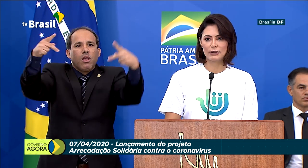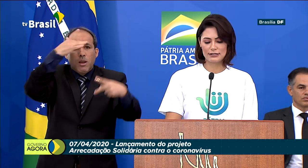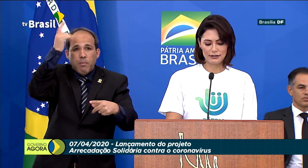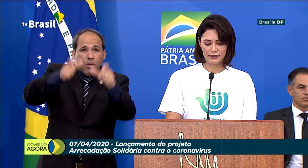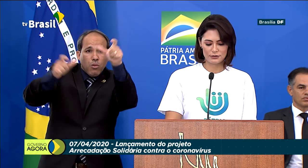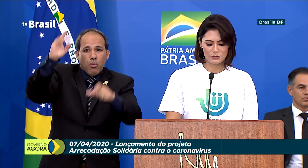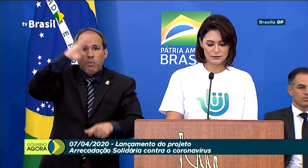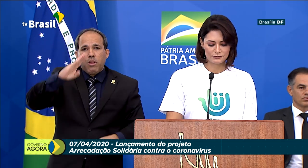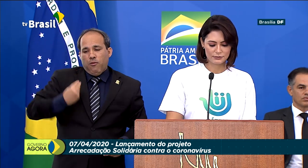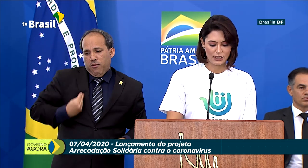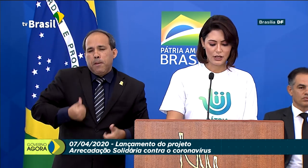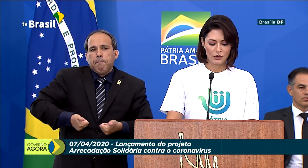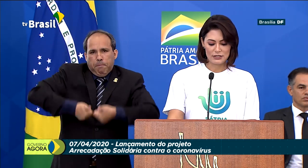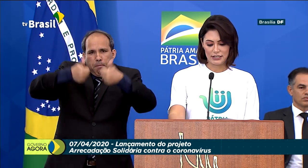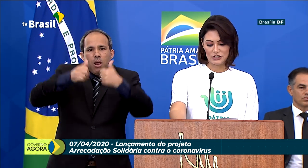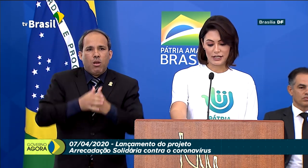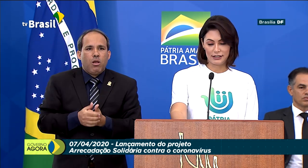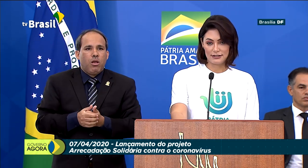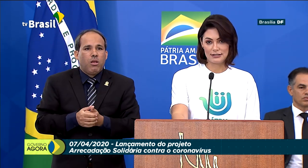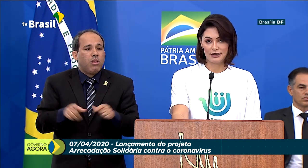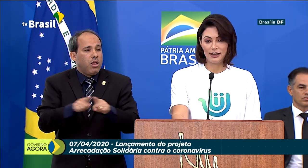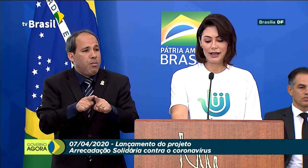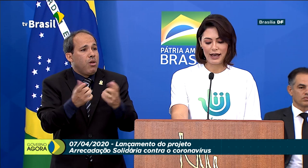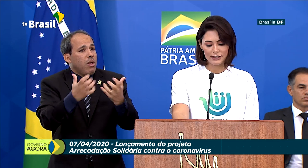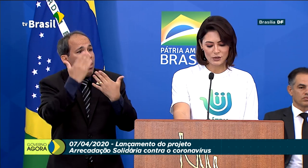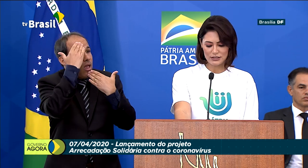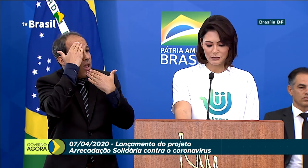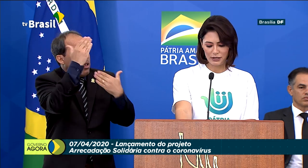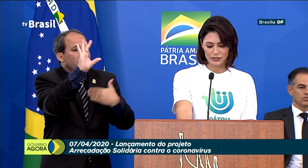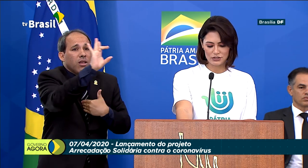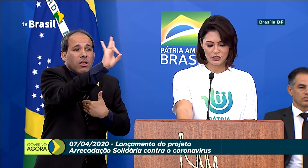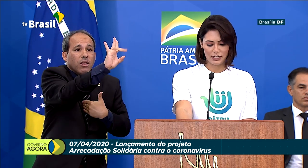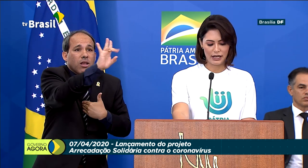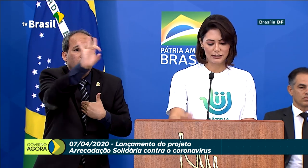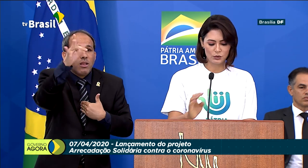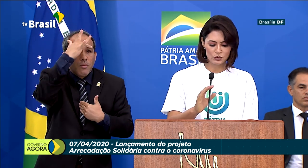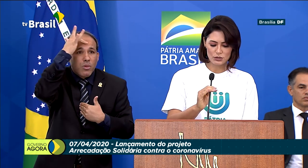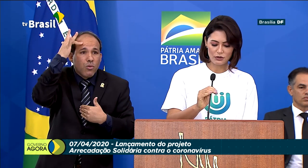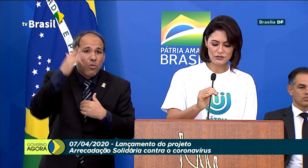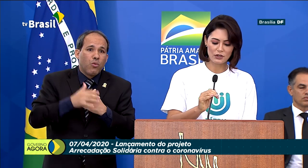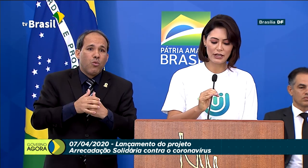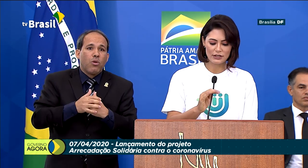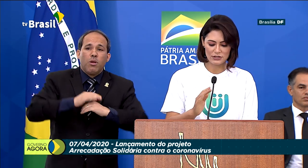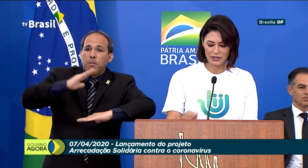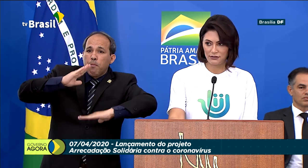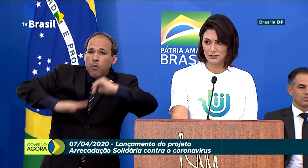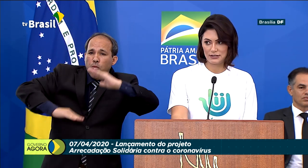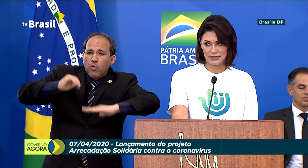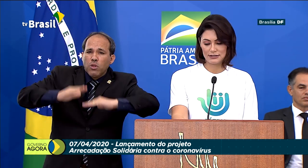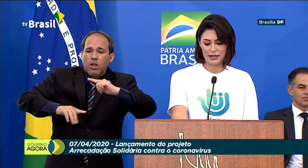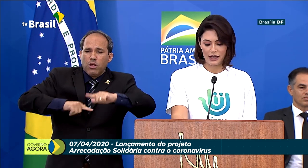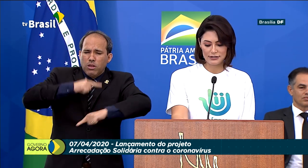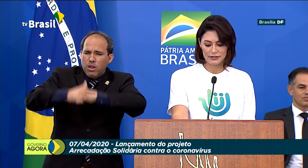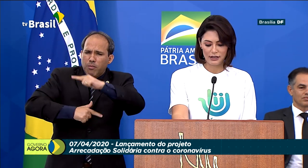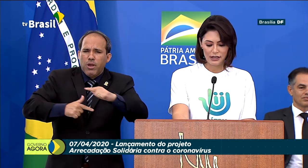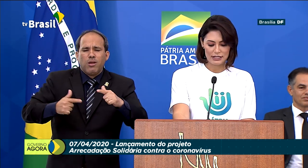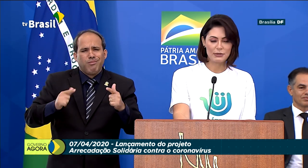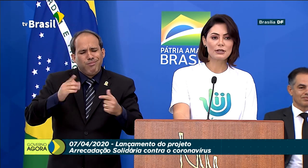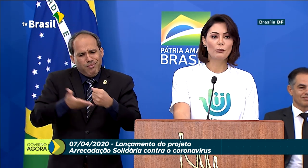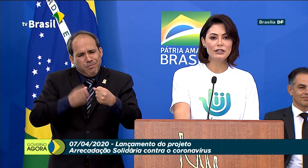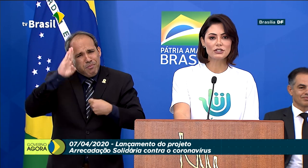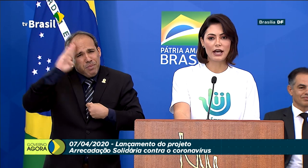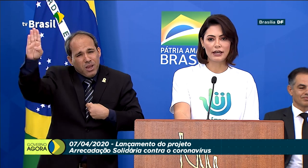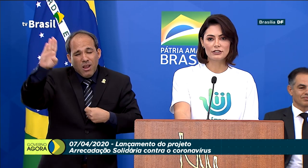cidadãos brasileiros. Gostaria de agradecer carinhosamente cada um dos profissionais dos serviços essenciais,